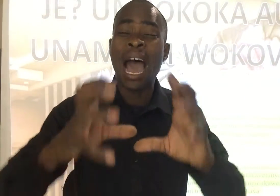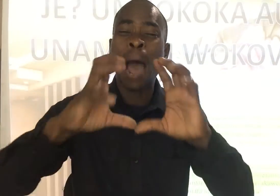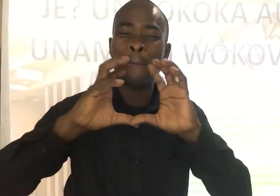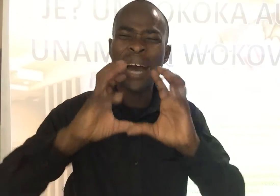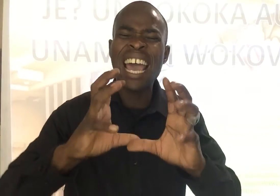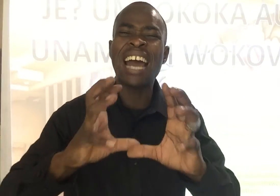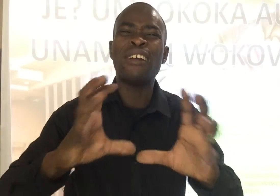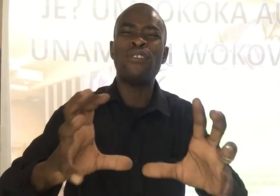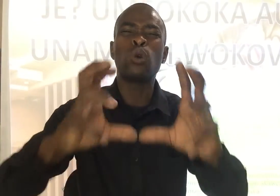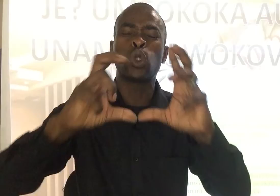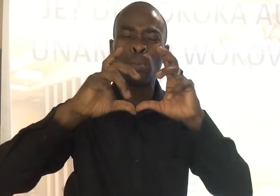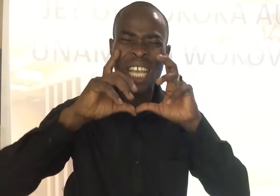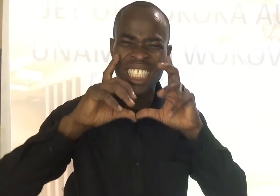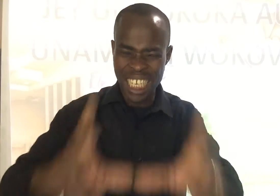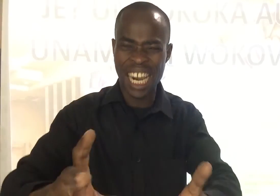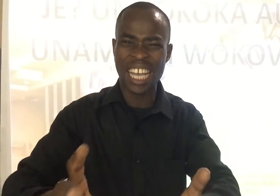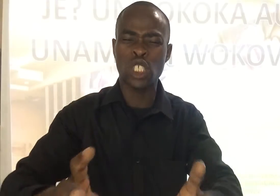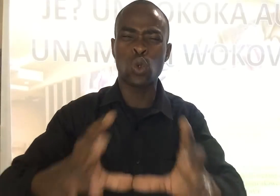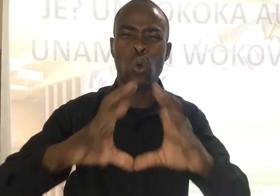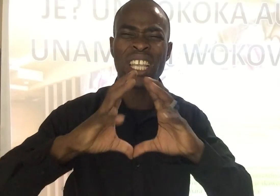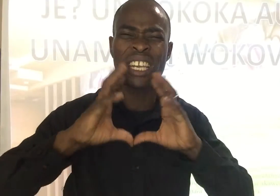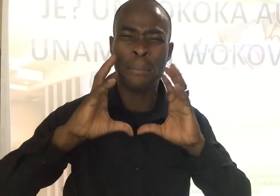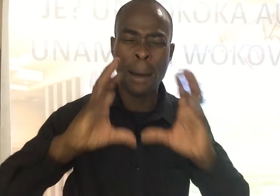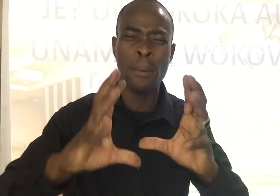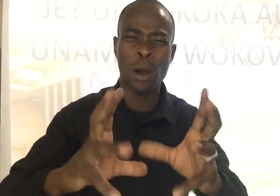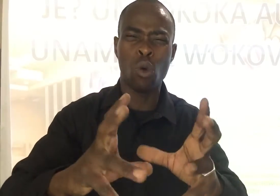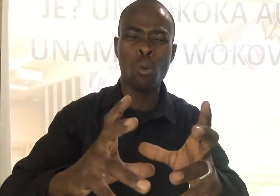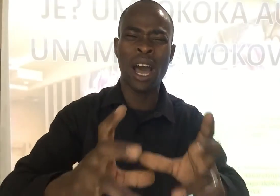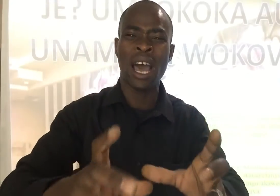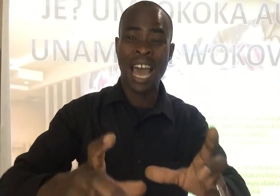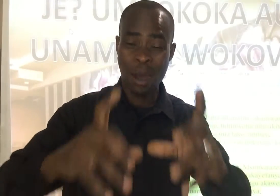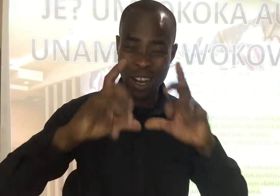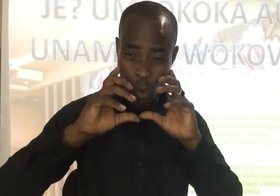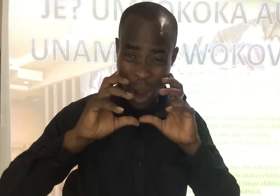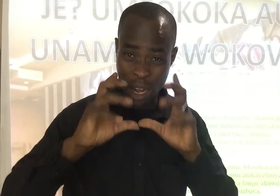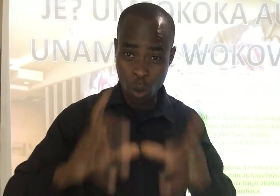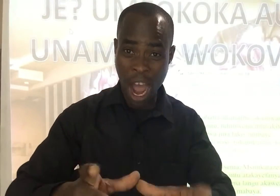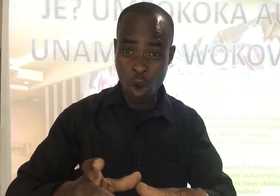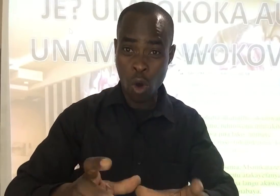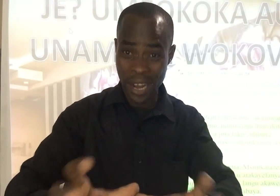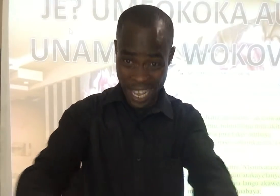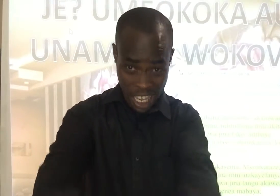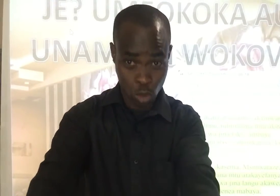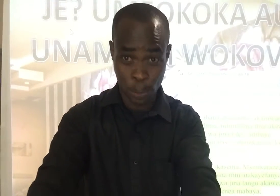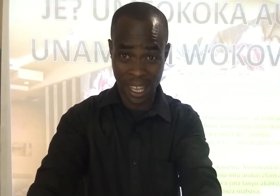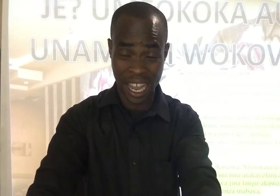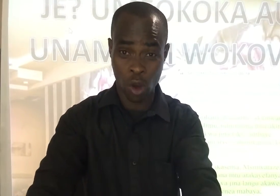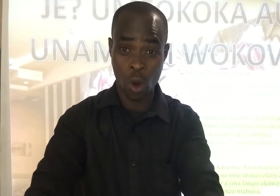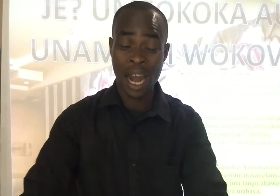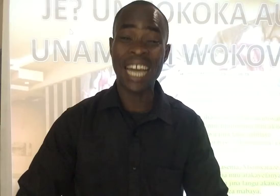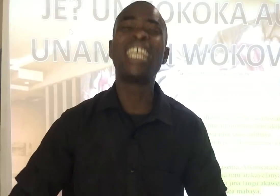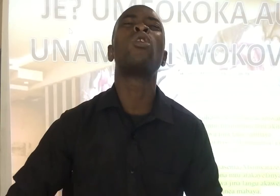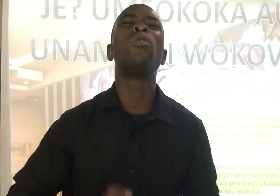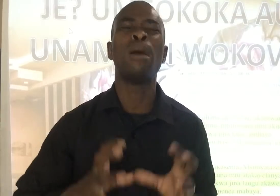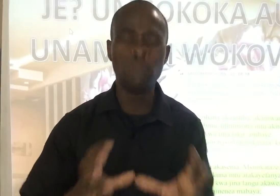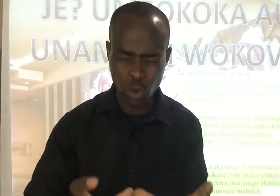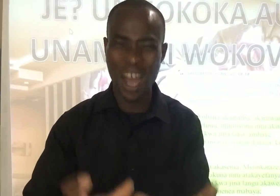ambaye anafaku tumia jina la Yesu Kwajiri ya mambo makubwa Walikuwa ni wawo na Yesu peke yao Lakini kuna mtu